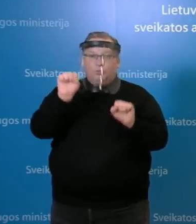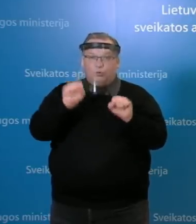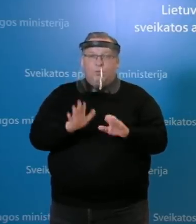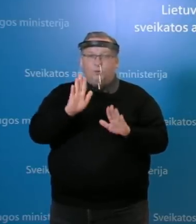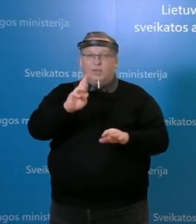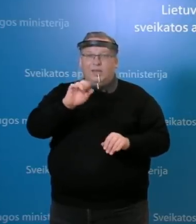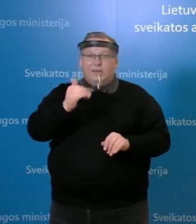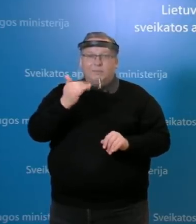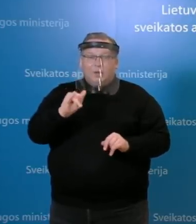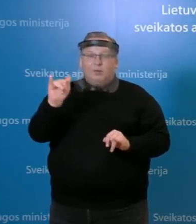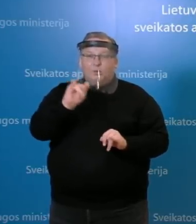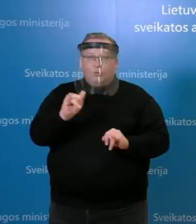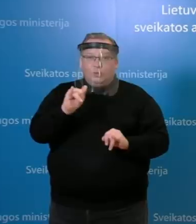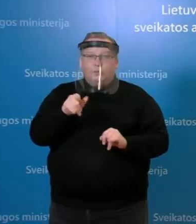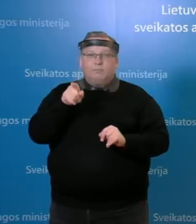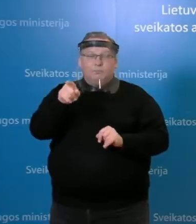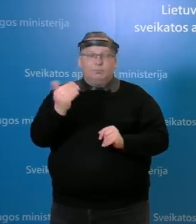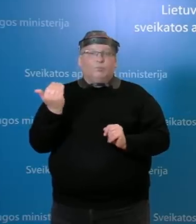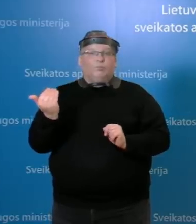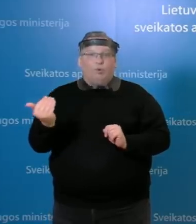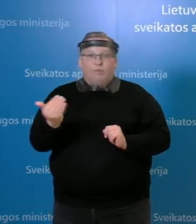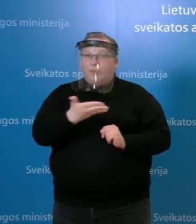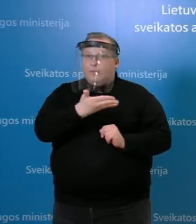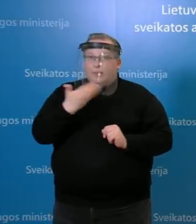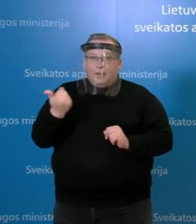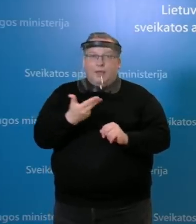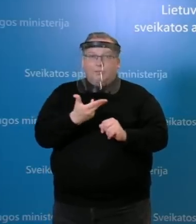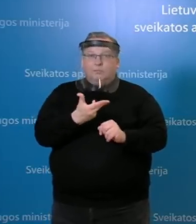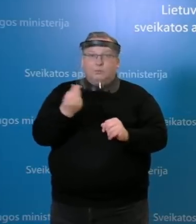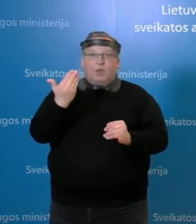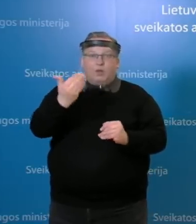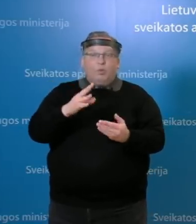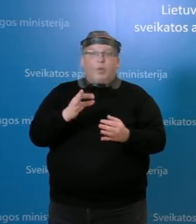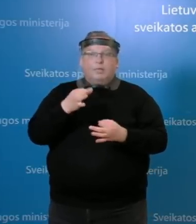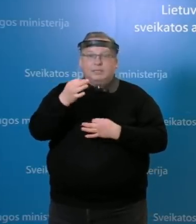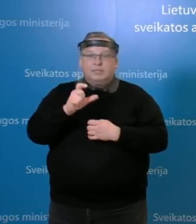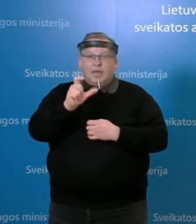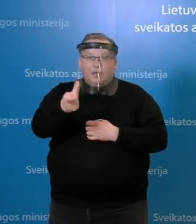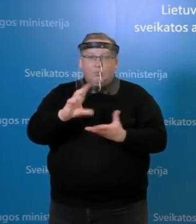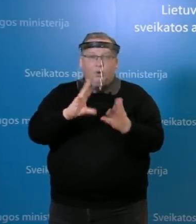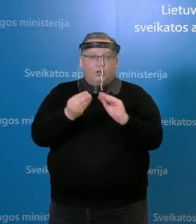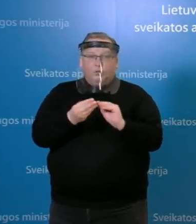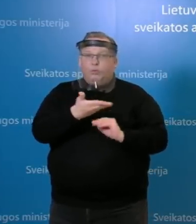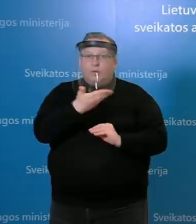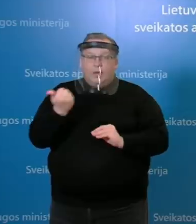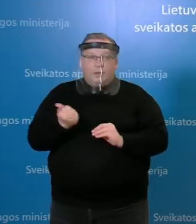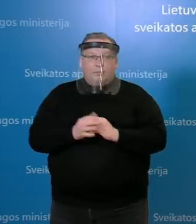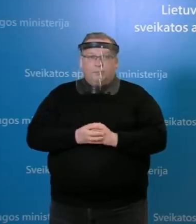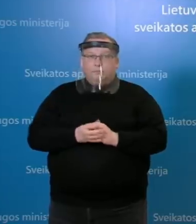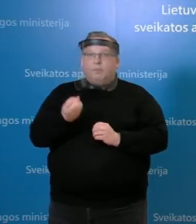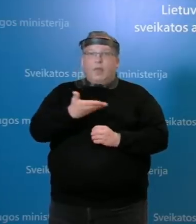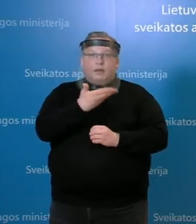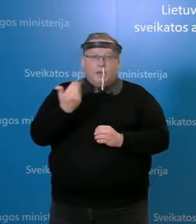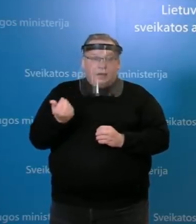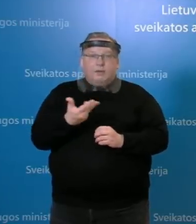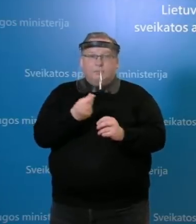atarpinė, grindis, kurios jums trūksta, jis nėra ištirtas, ar jo atsakymų rezultatų dar neturite? Dar nėra